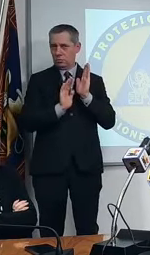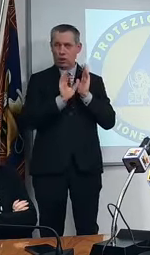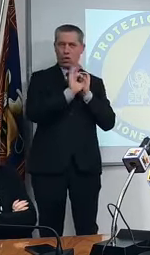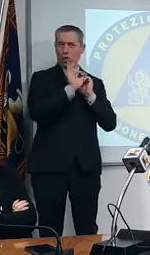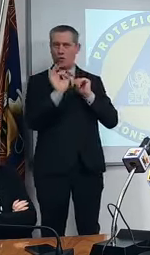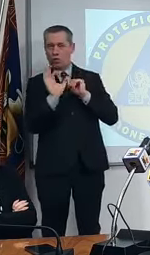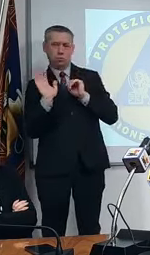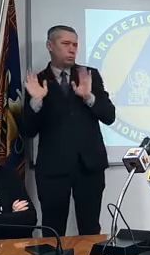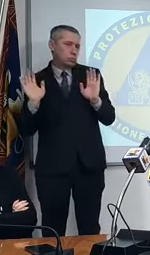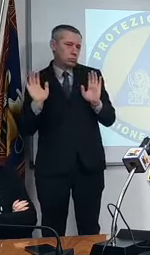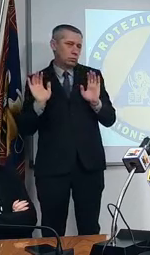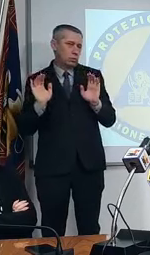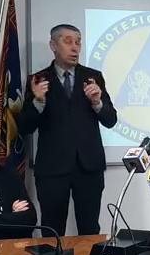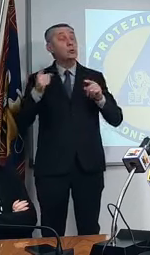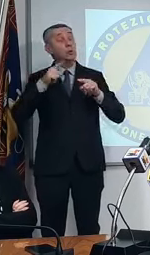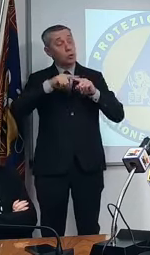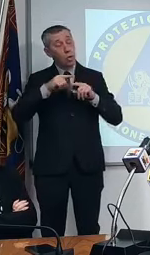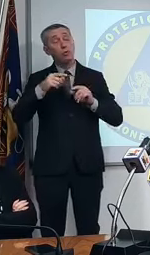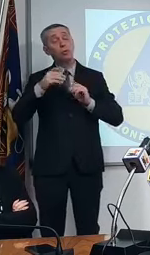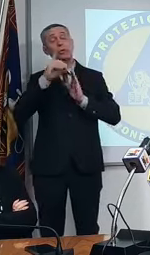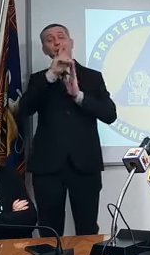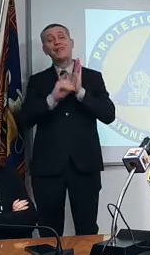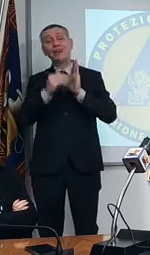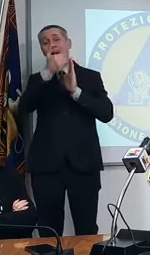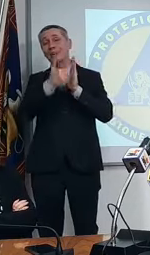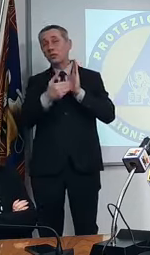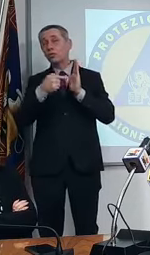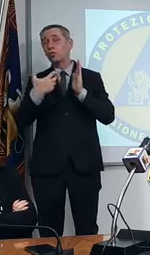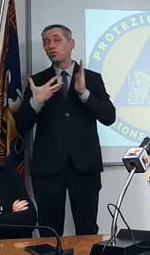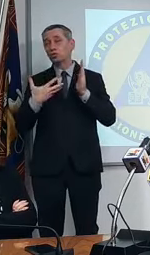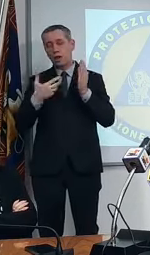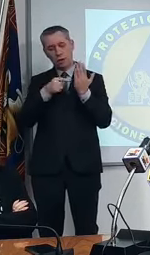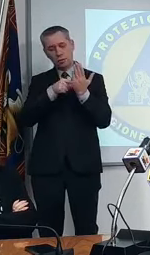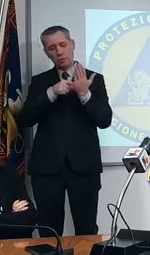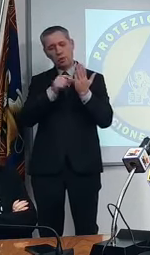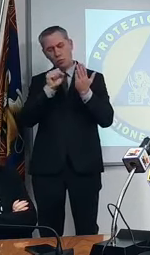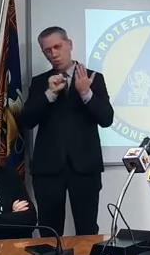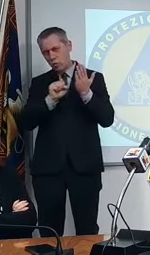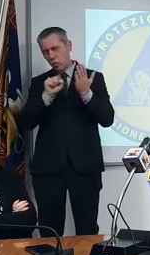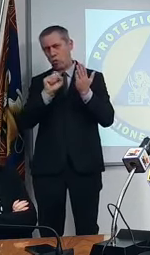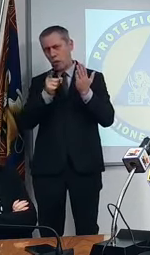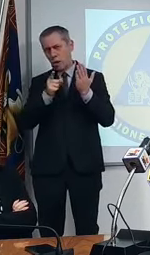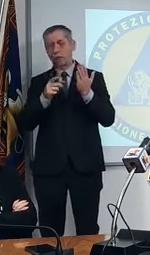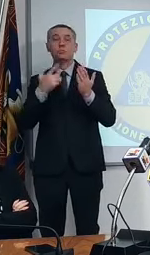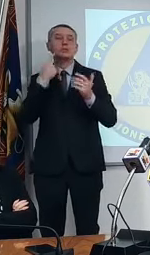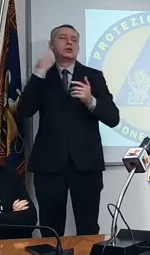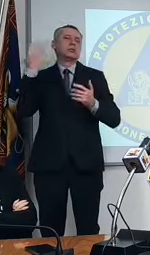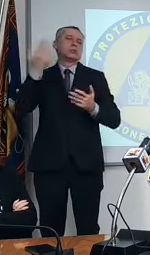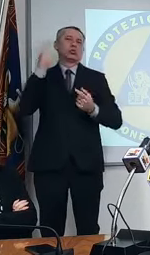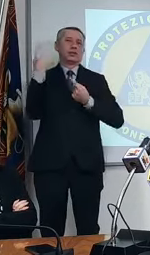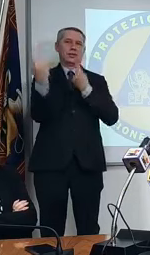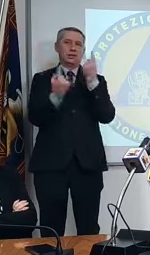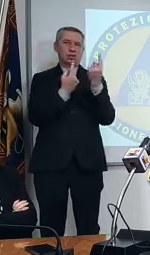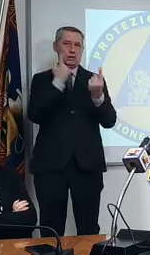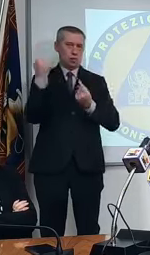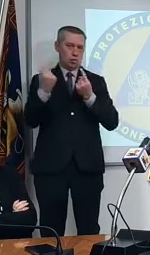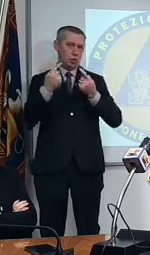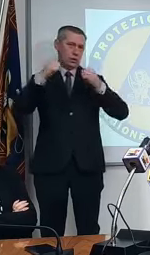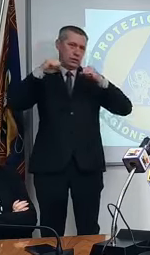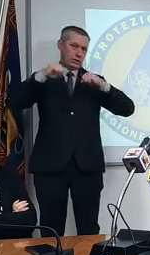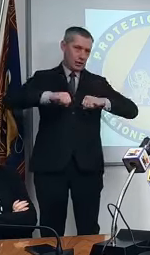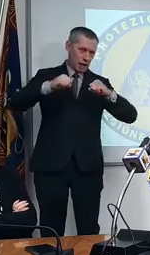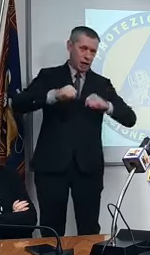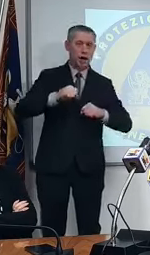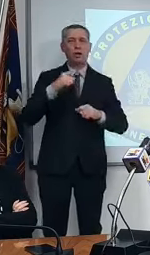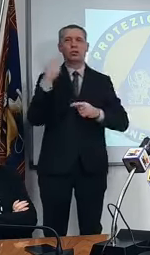prevede anche un varco nel decreto in cui si dice qualora le condizioni sanitarie epidemiologiche ecco passatemi questa